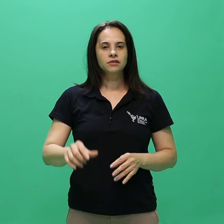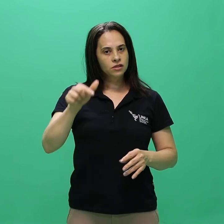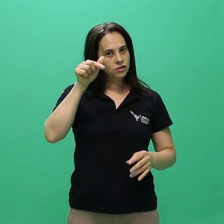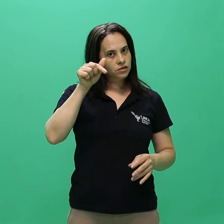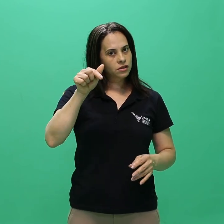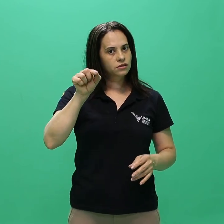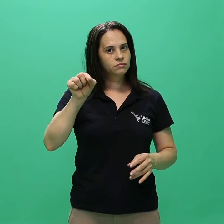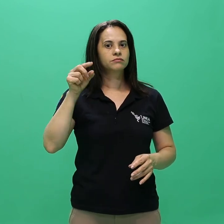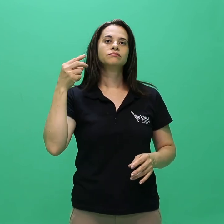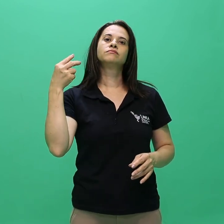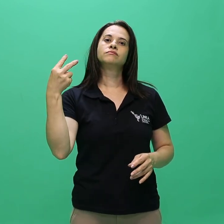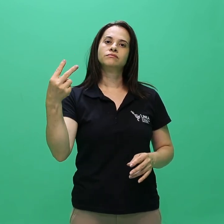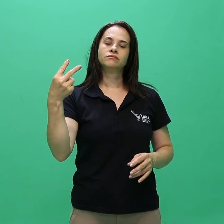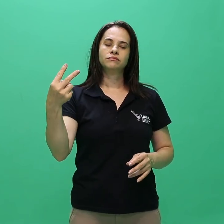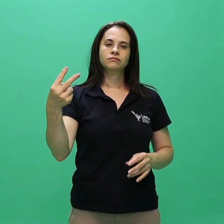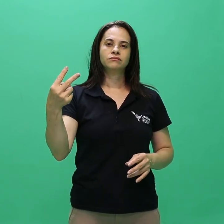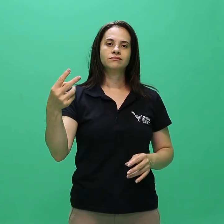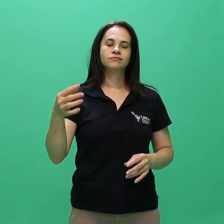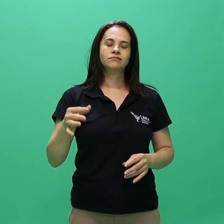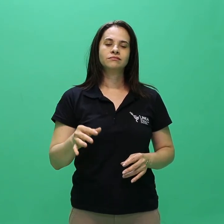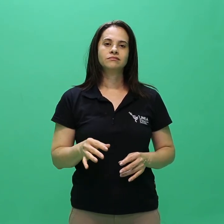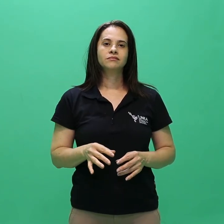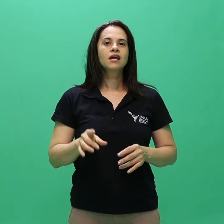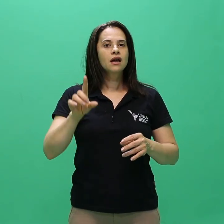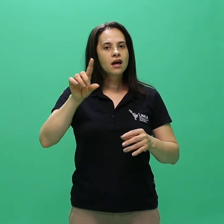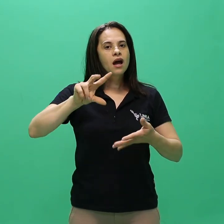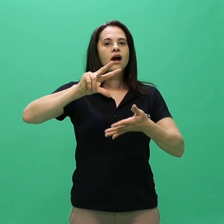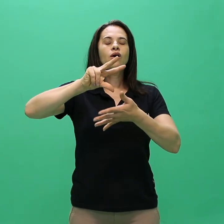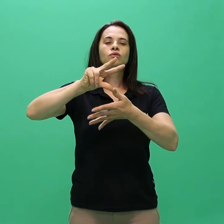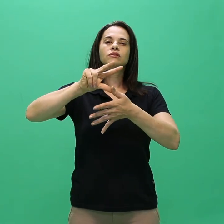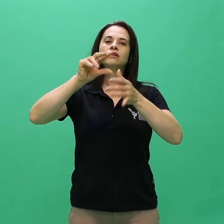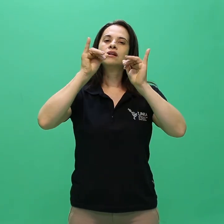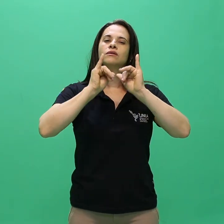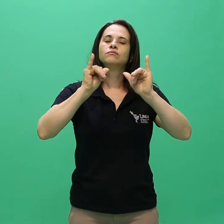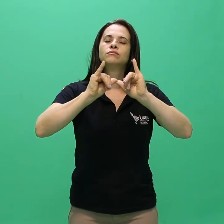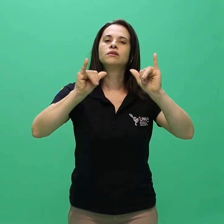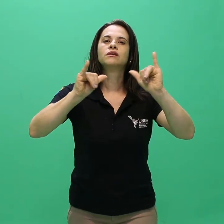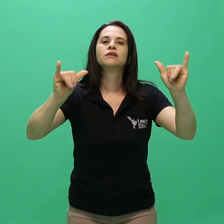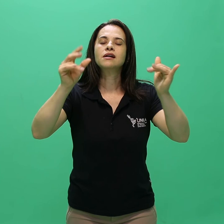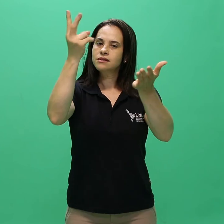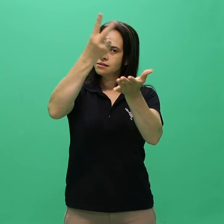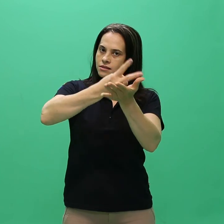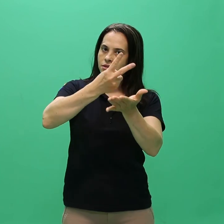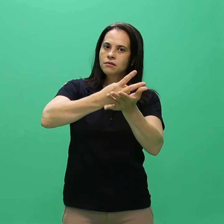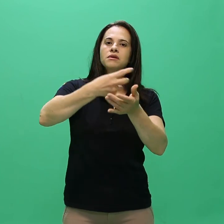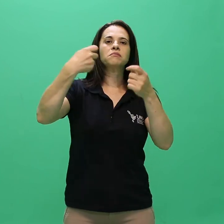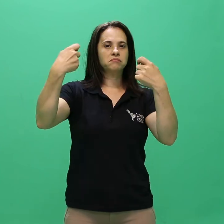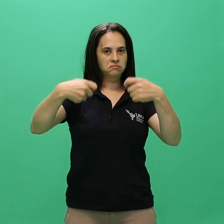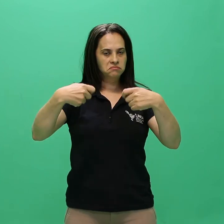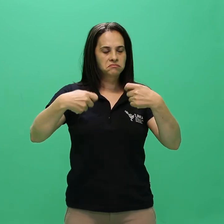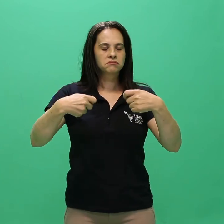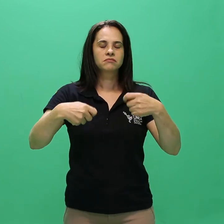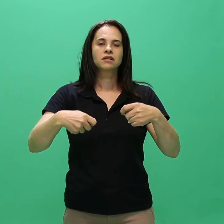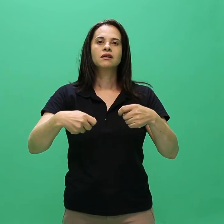7.2 A UNILA divulgará, sempre que necessário, editais,